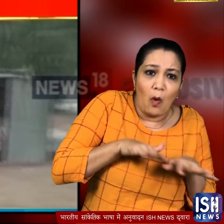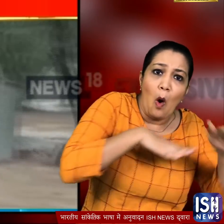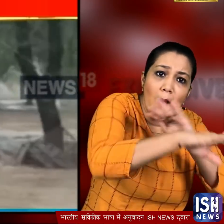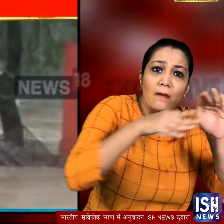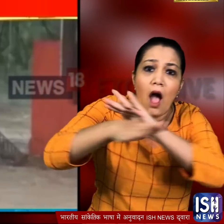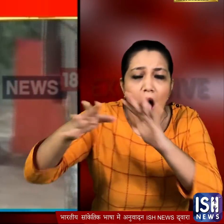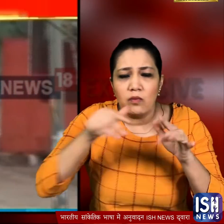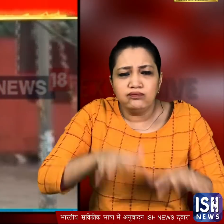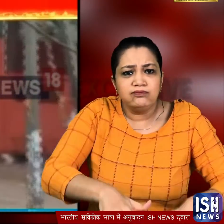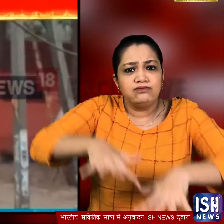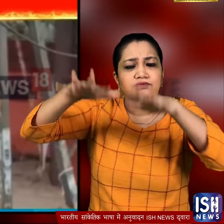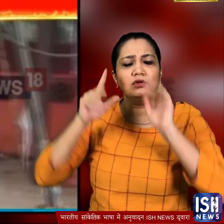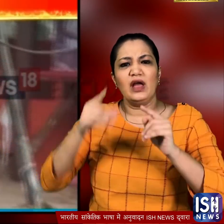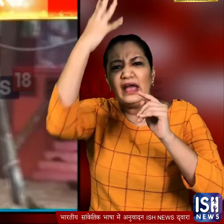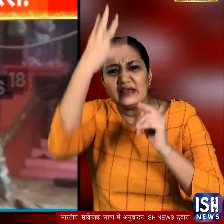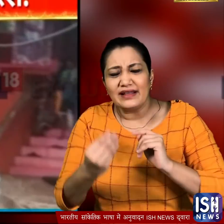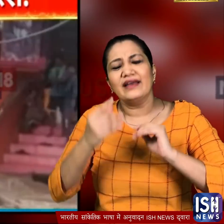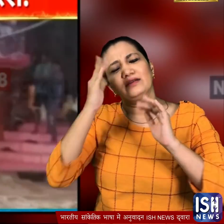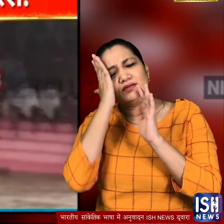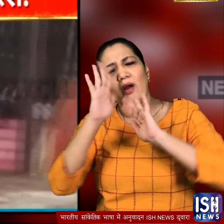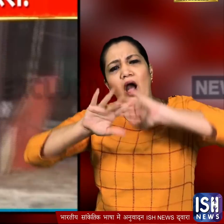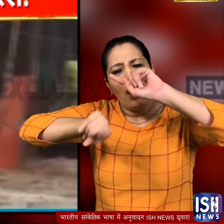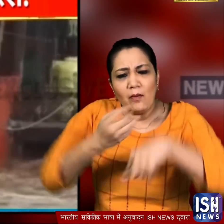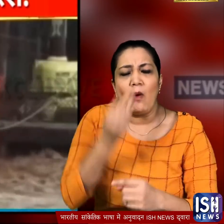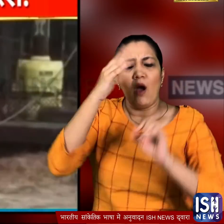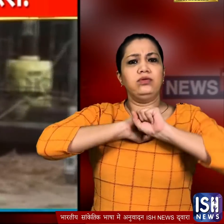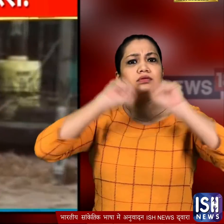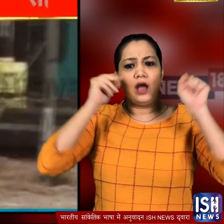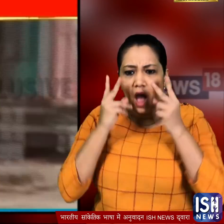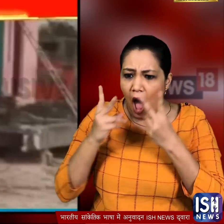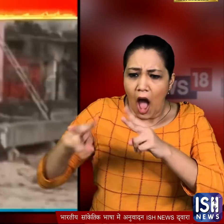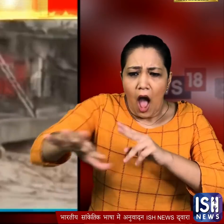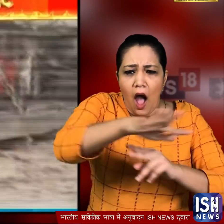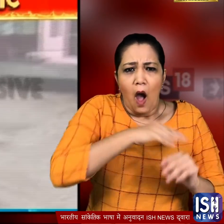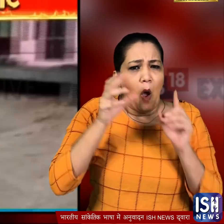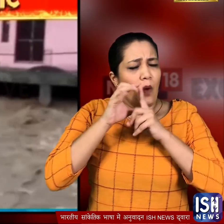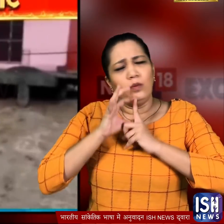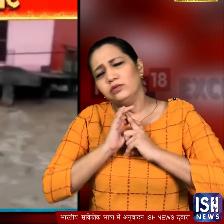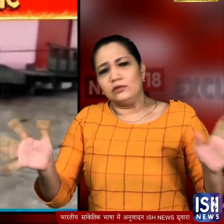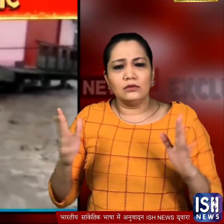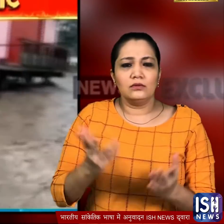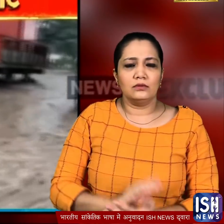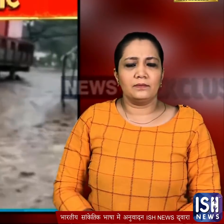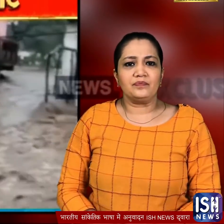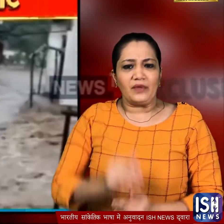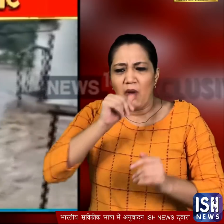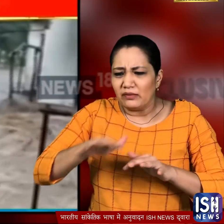परिशानी जहिलने के बाद जब लोगों ने सुभा आँख खुली तो आसपास का मंजर हैरान करने वाला था चारों तरफ सिर्फ पानी ही पानी दिखा